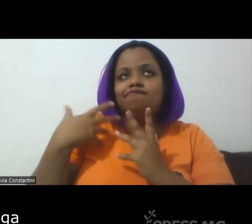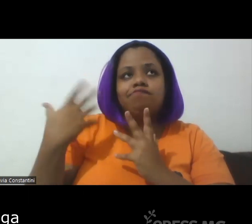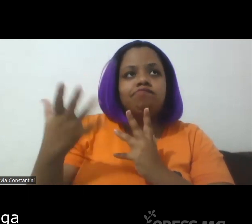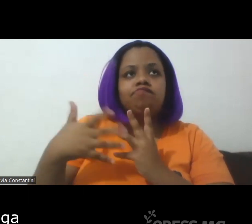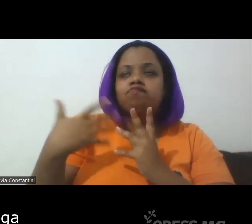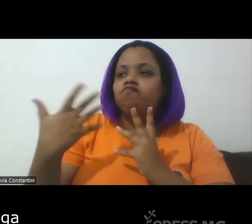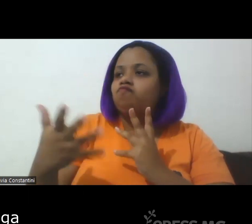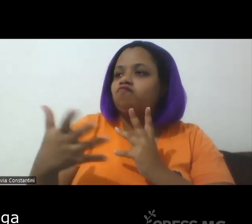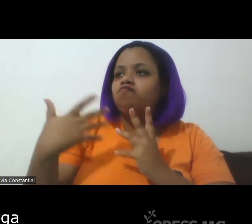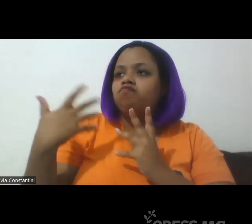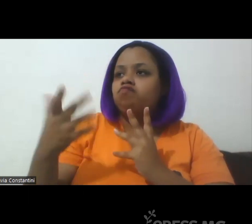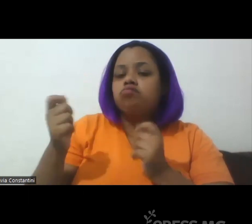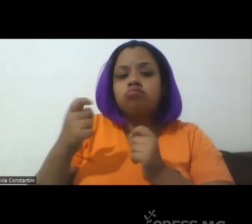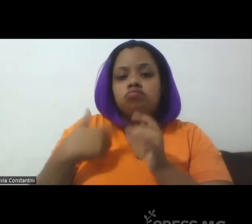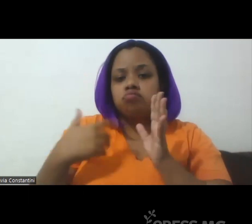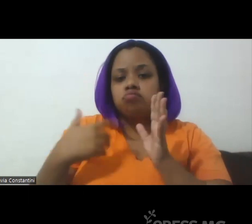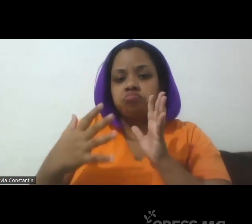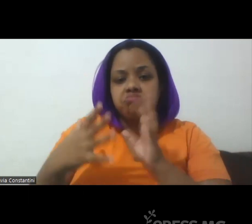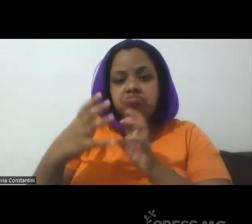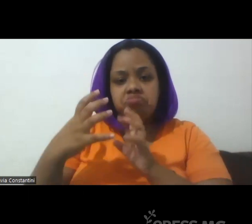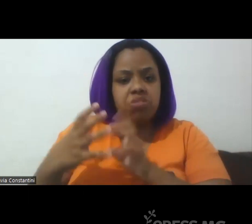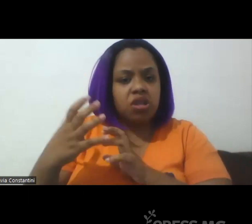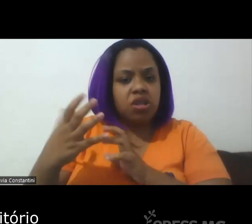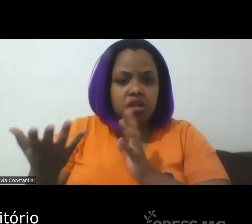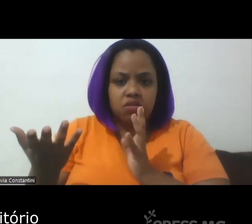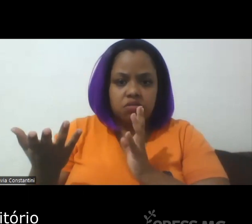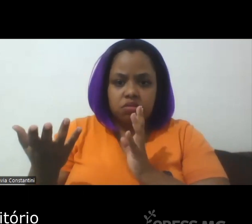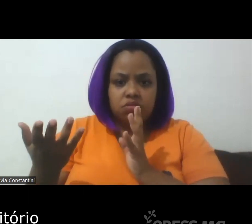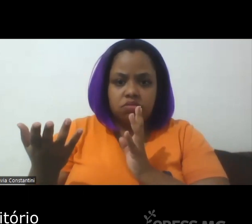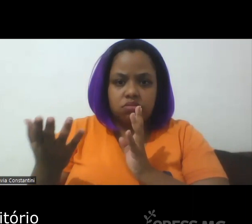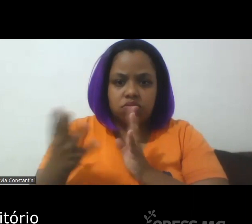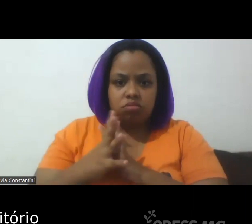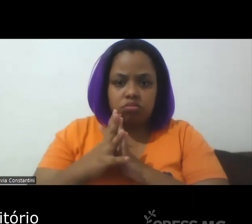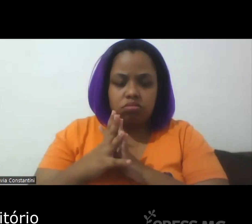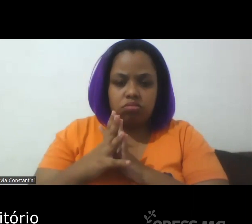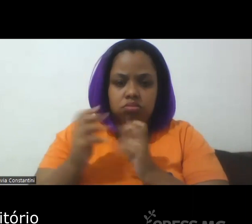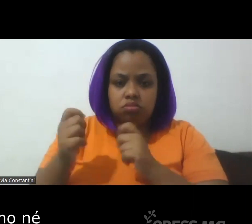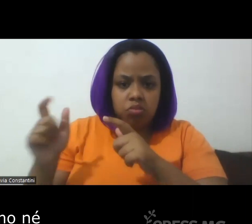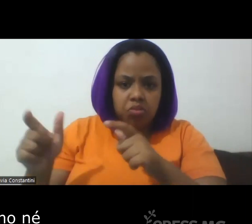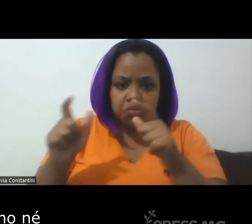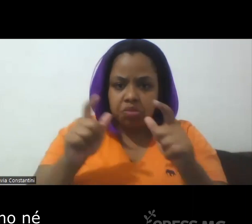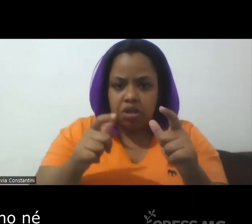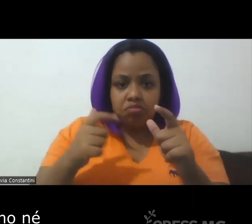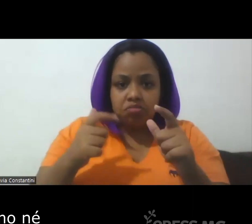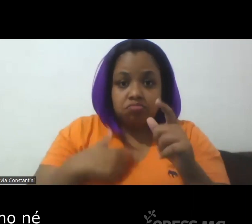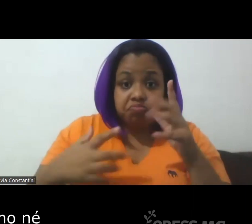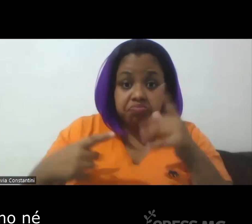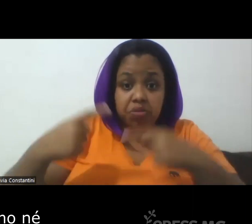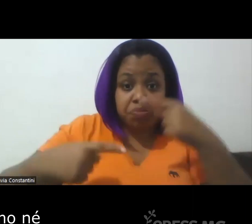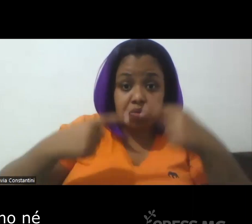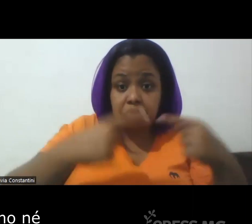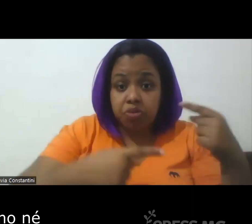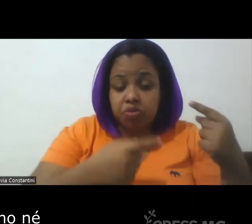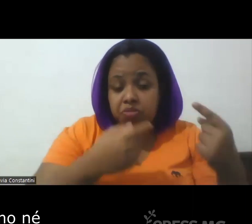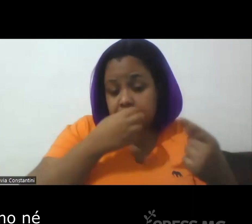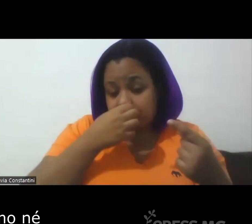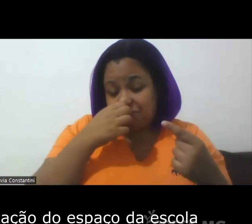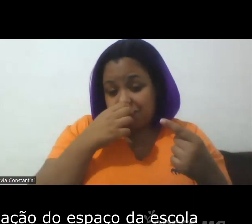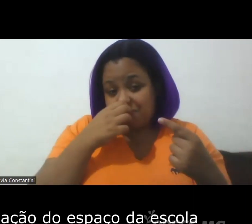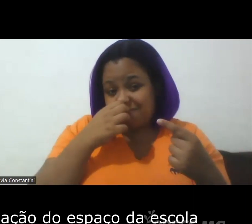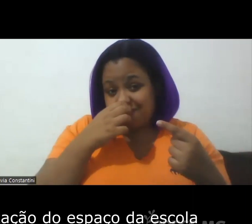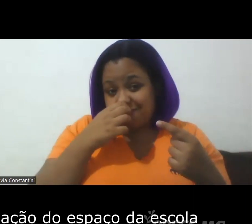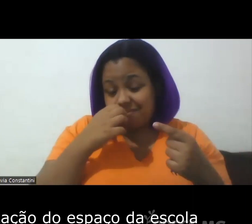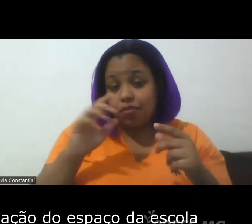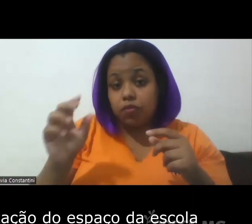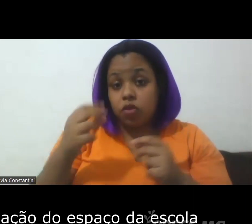briga né de de né no território né ou mesmo né